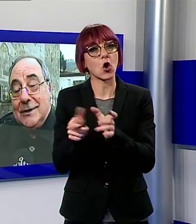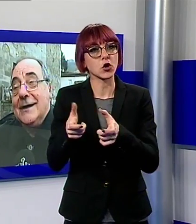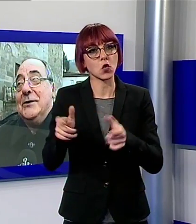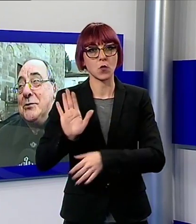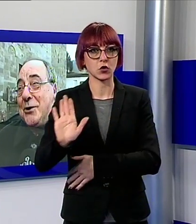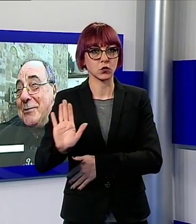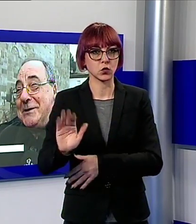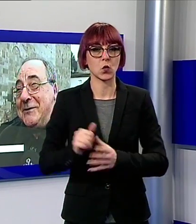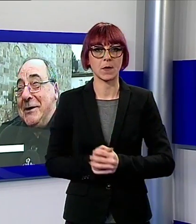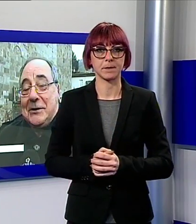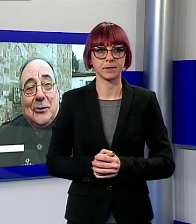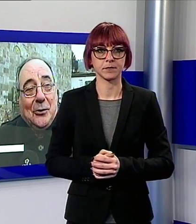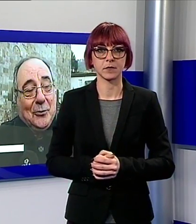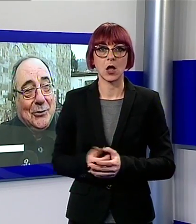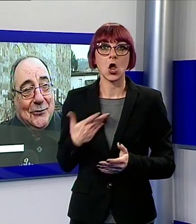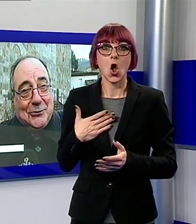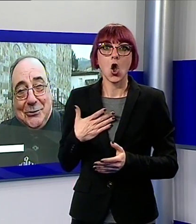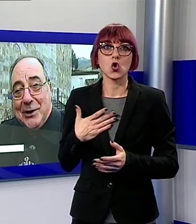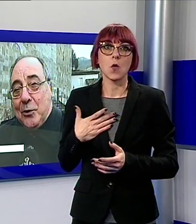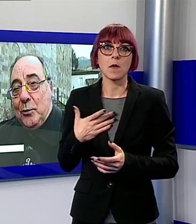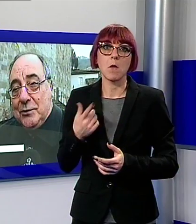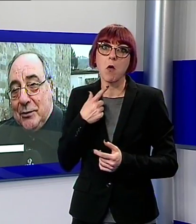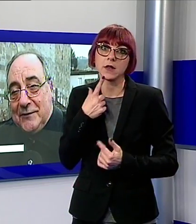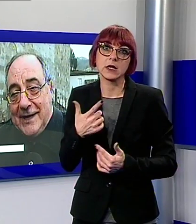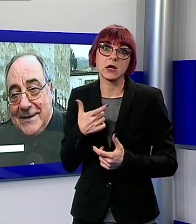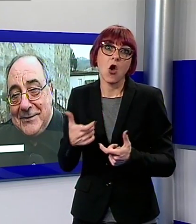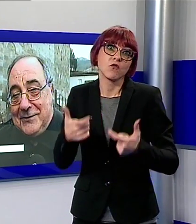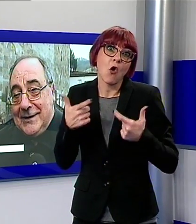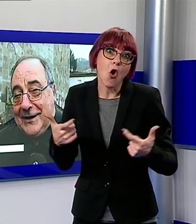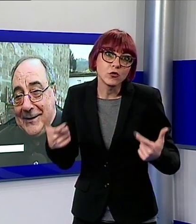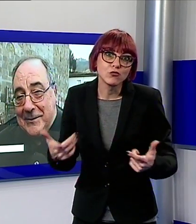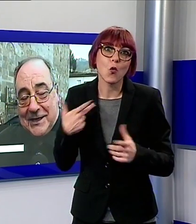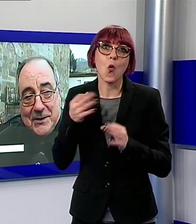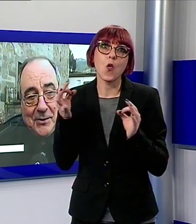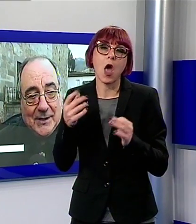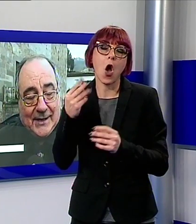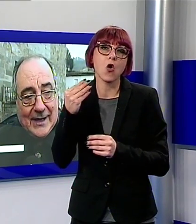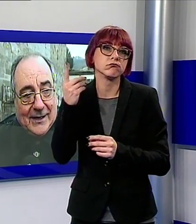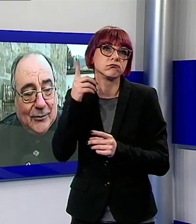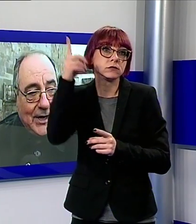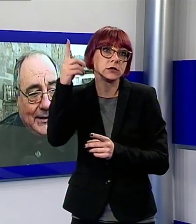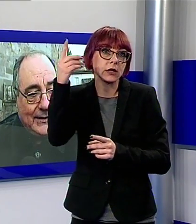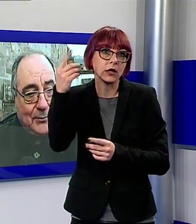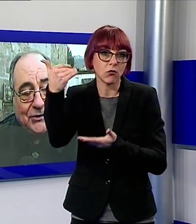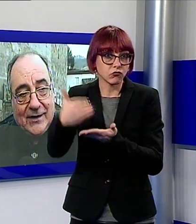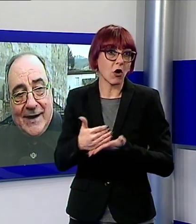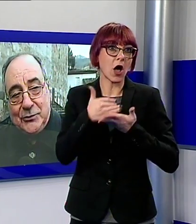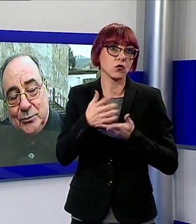io non so come definirlo un colpo di fortuna, un colpo di provvidenza divina ma che ci permetterà di lavorare e portare avanti un